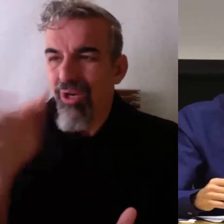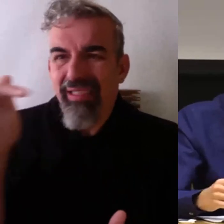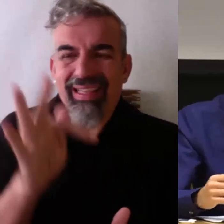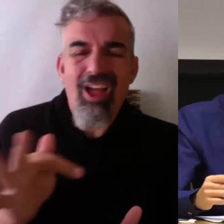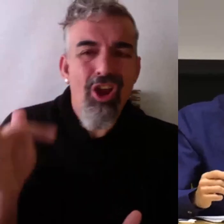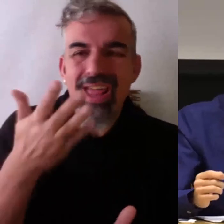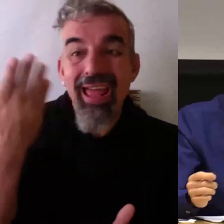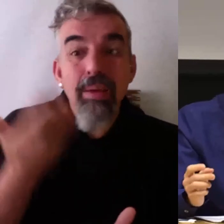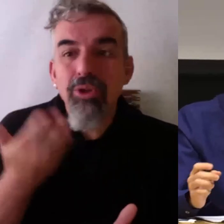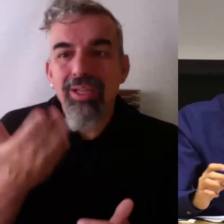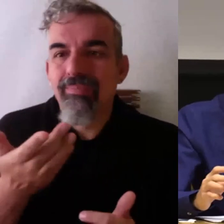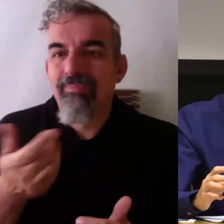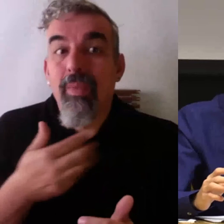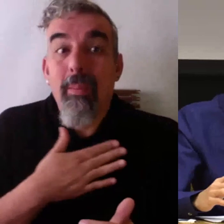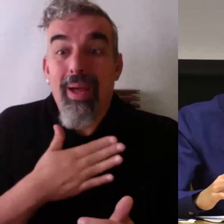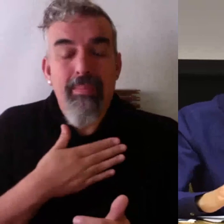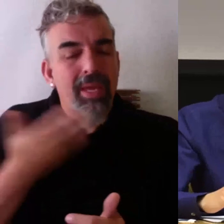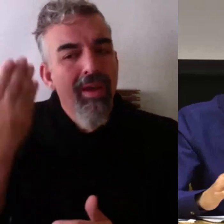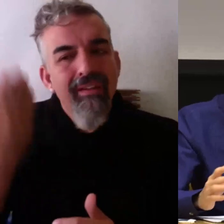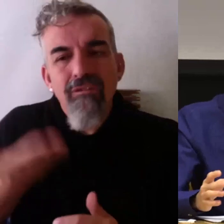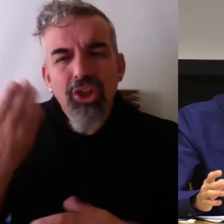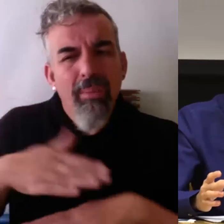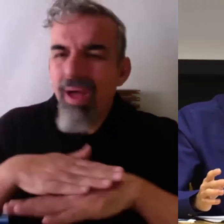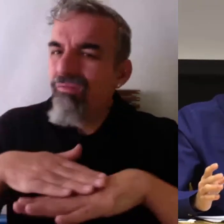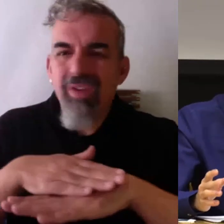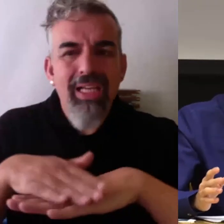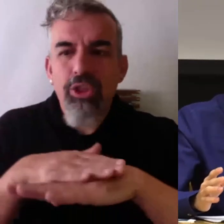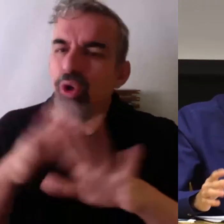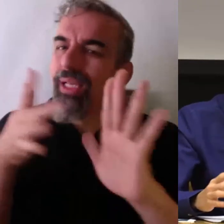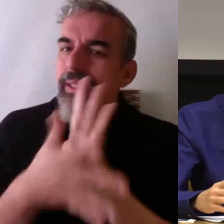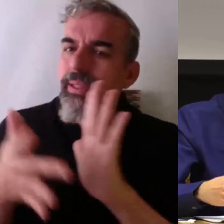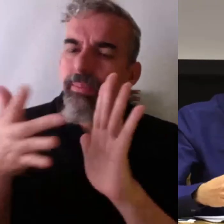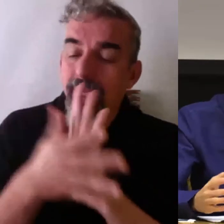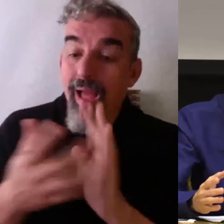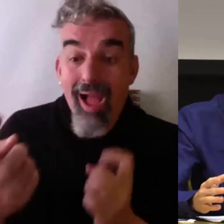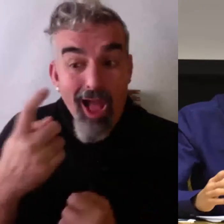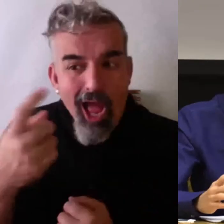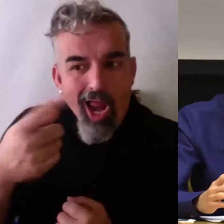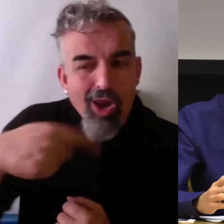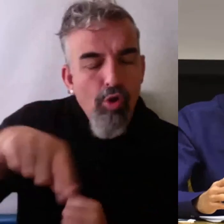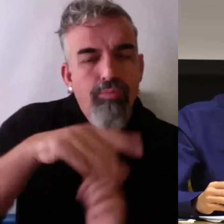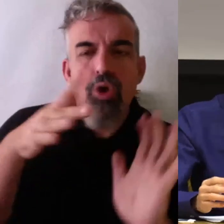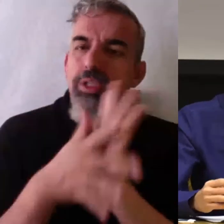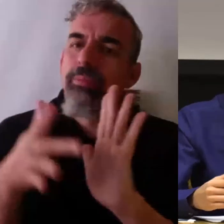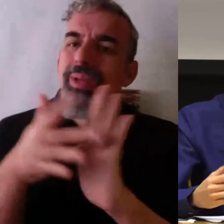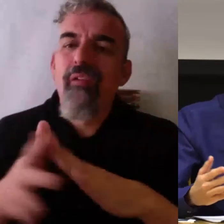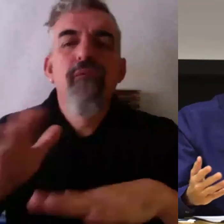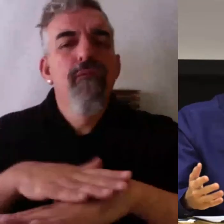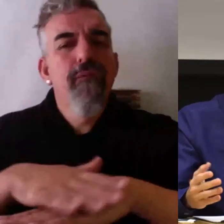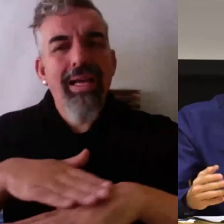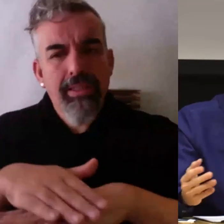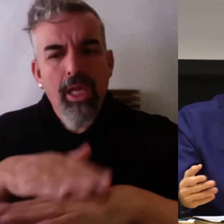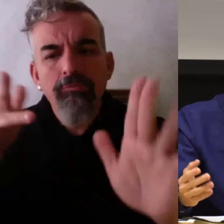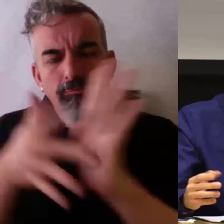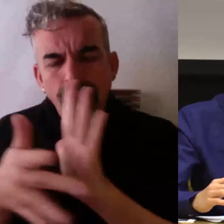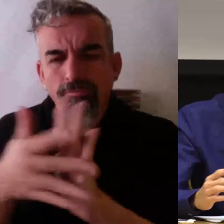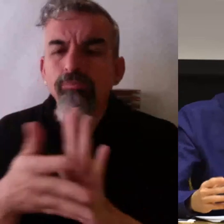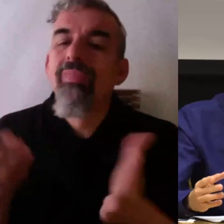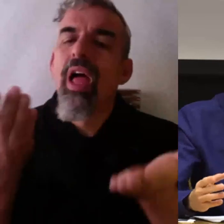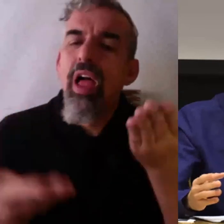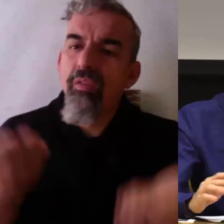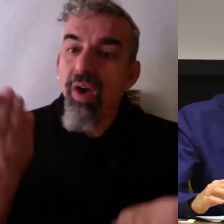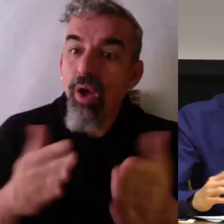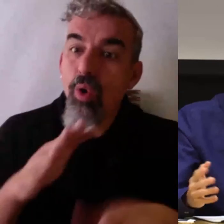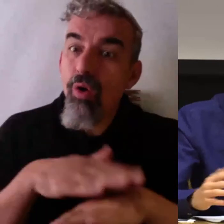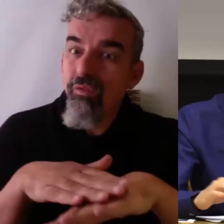Realmente, lo que sí que es fundamental es que se le explique al estudiante algo teórico, una base, se le puede evaluar de esa base en